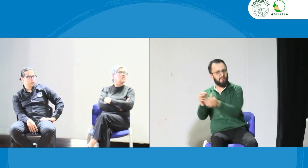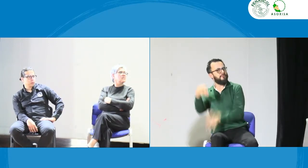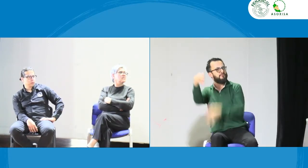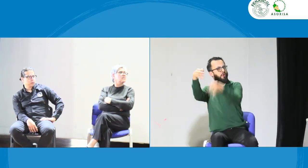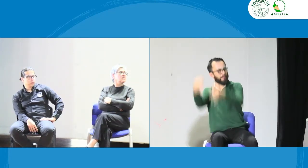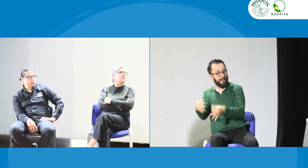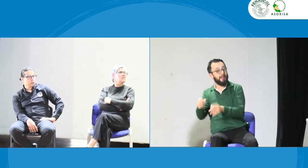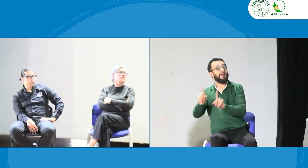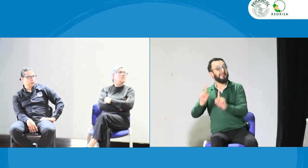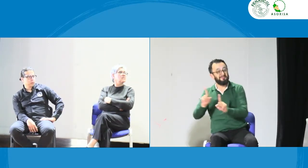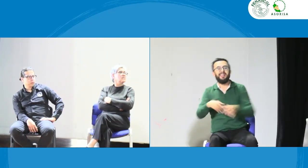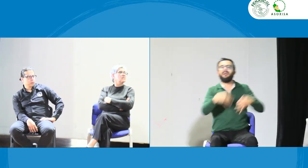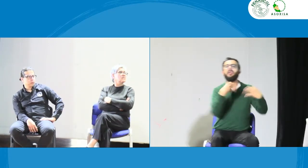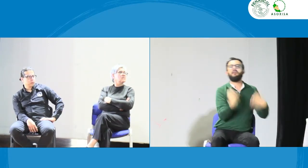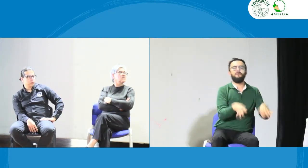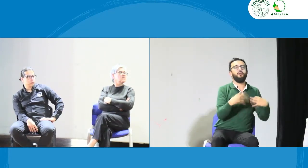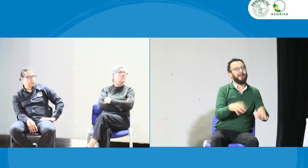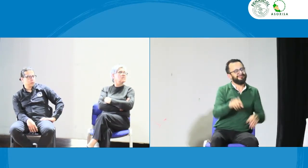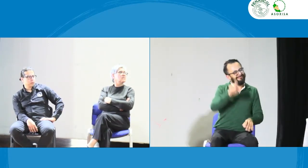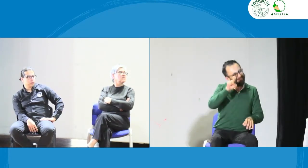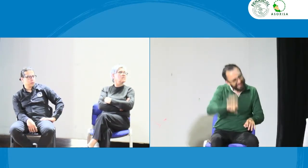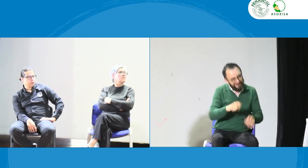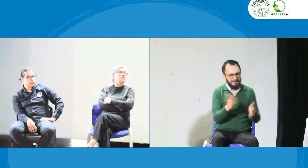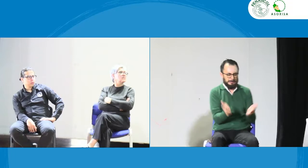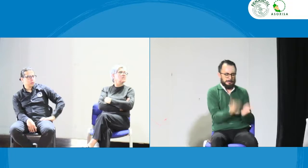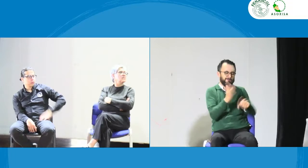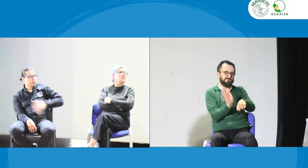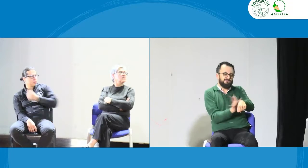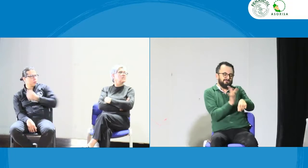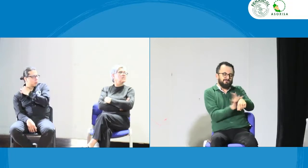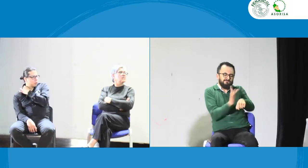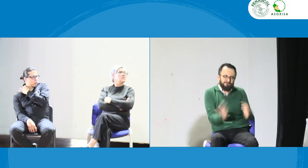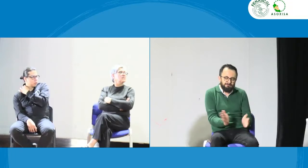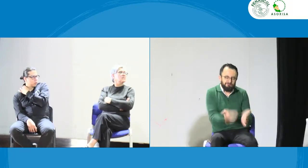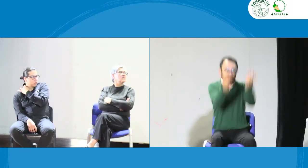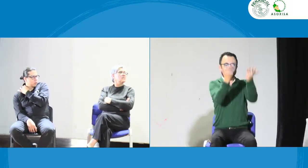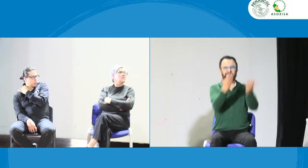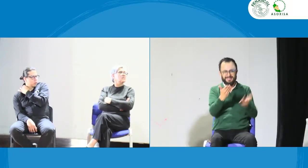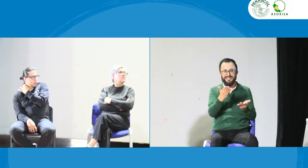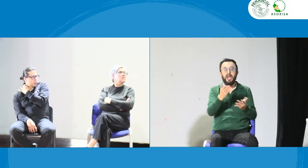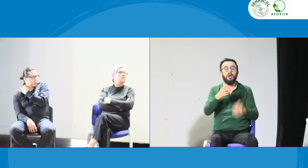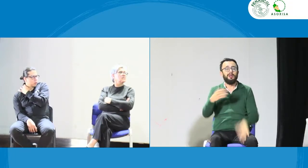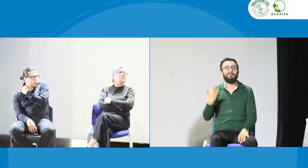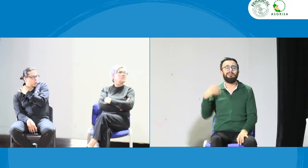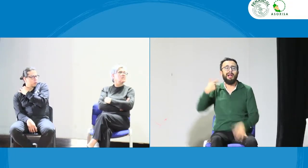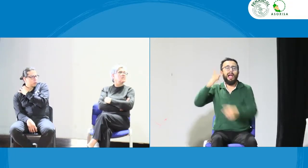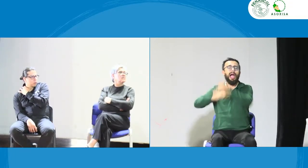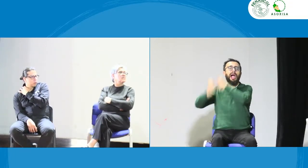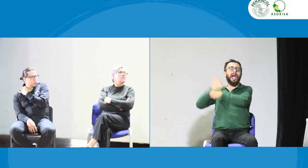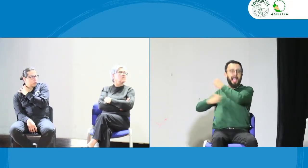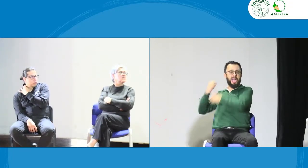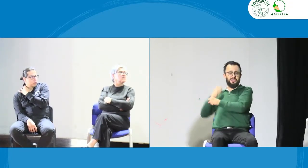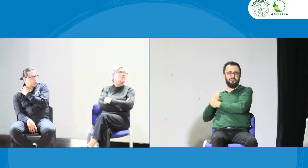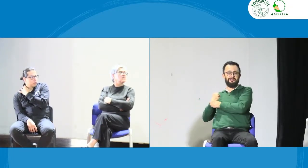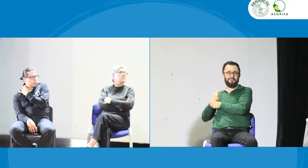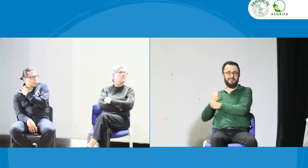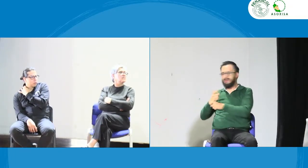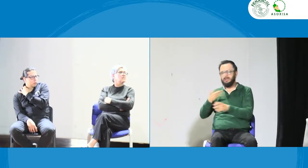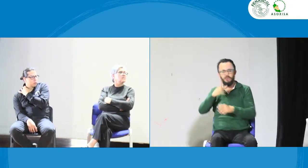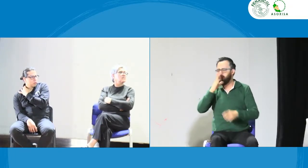en las diferentes materias que están viendo nuestros intérpretes en formación. Y cuando hablamos acerca de la informal, es con